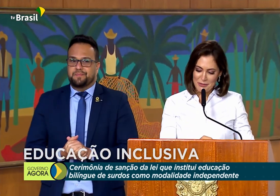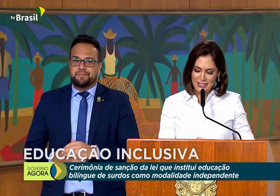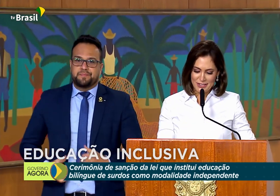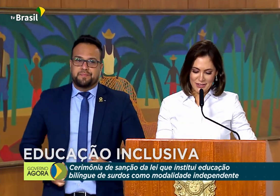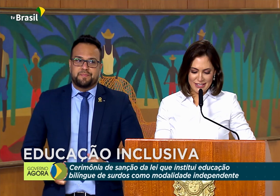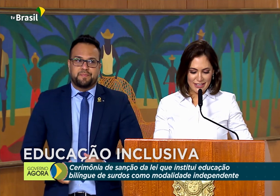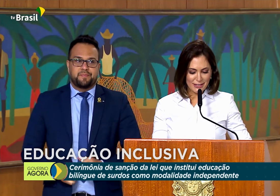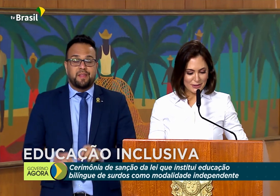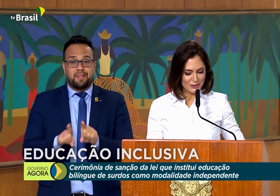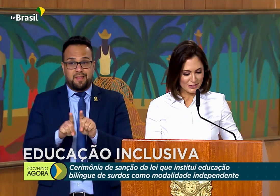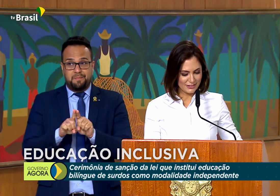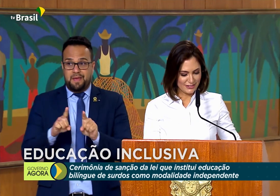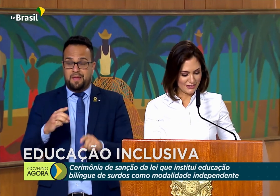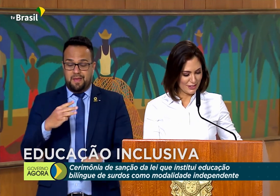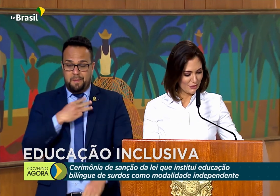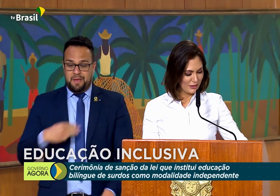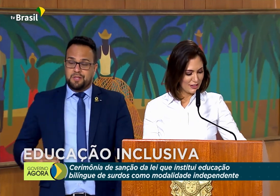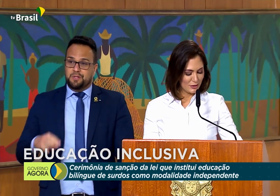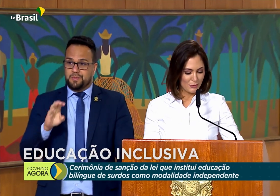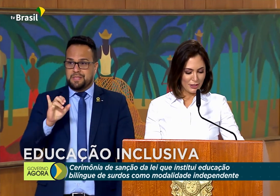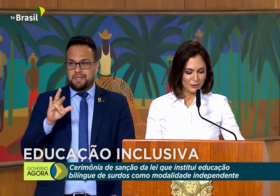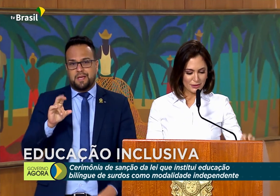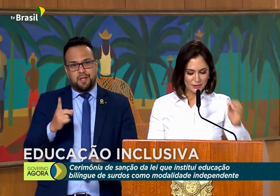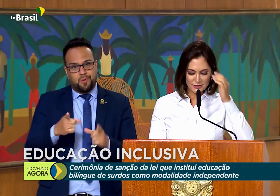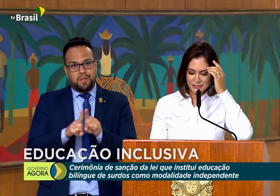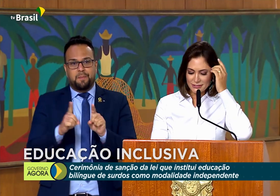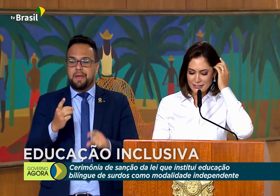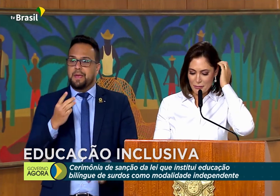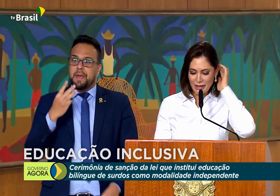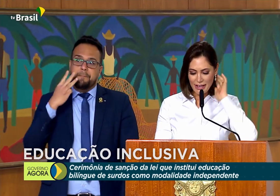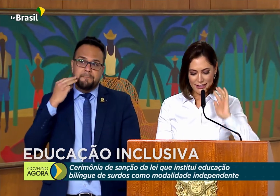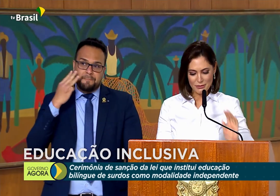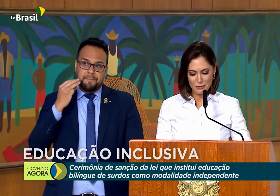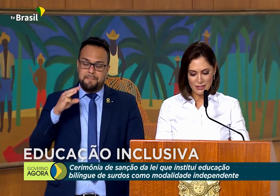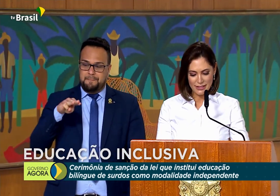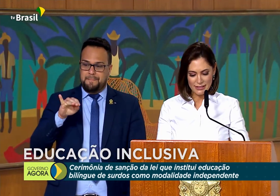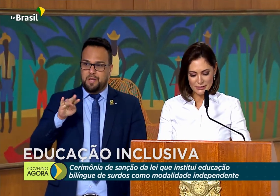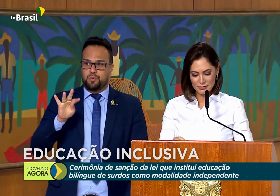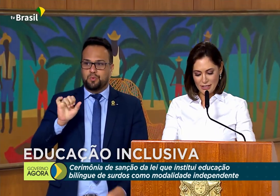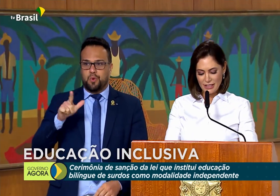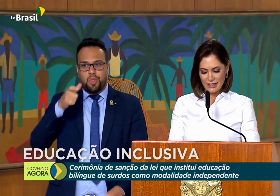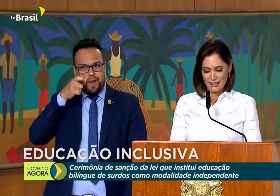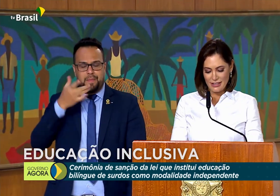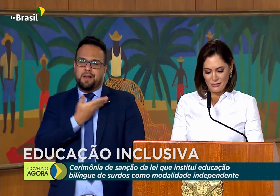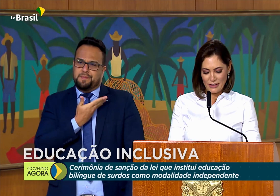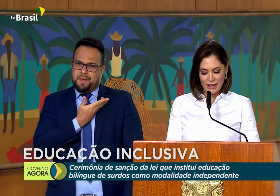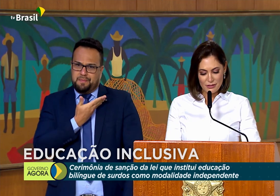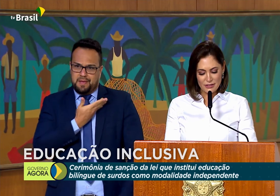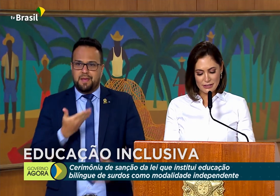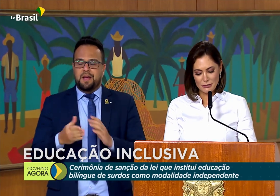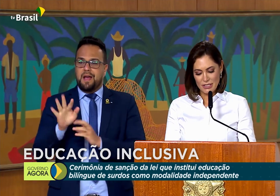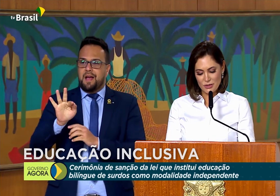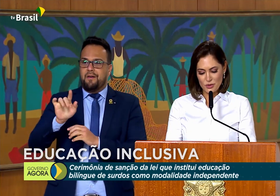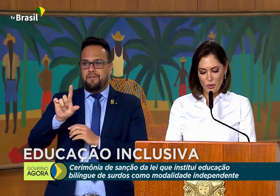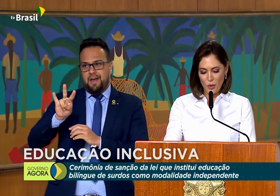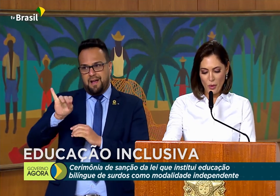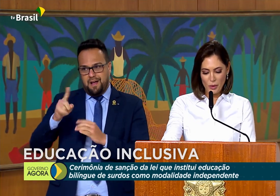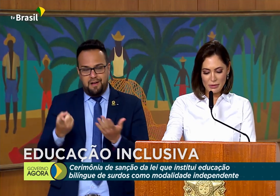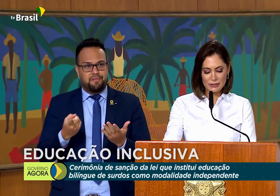Ministro Ciro, nosso ministro Milton, Damares, minha amiga, Flávia, ministro João Roma,